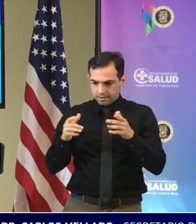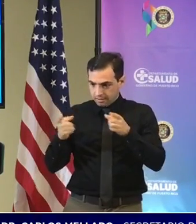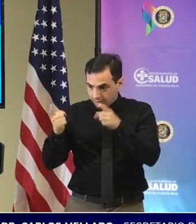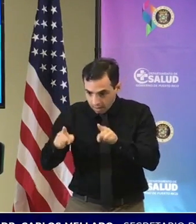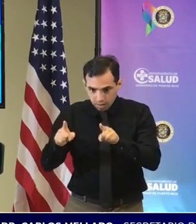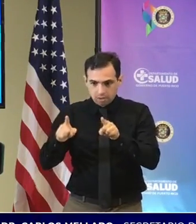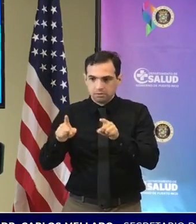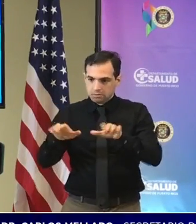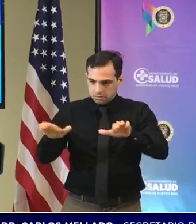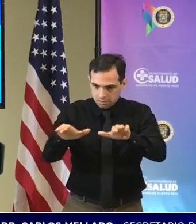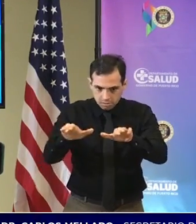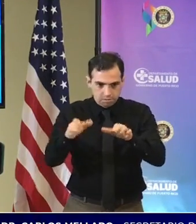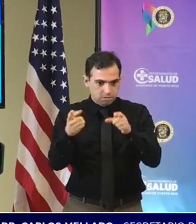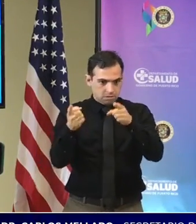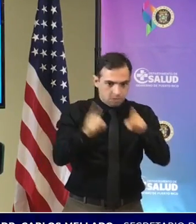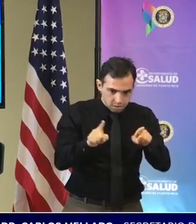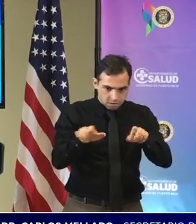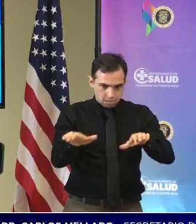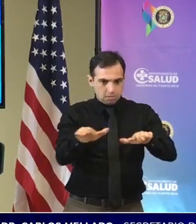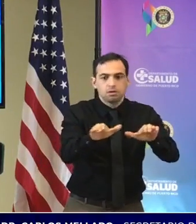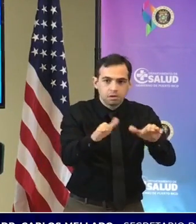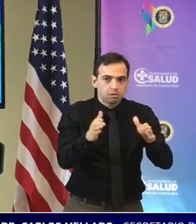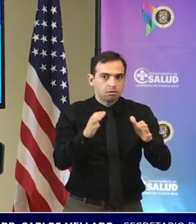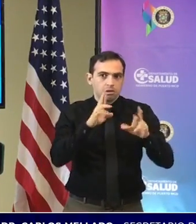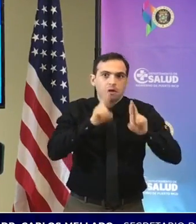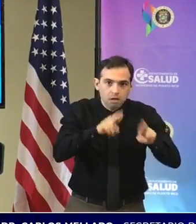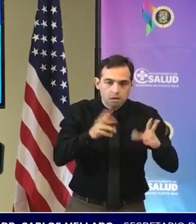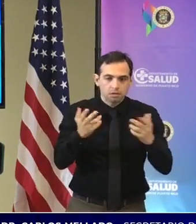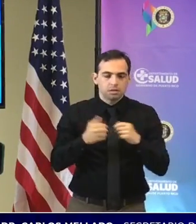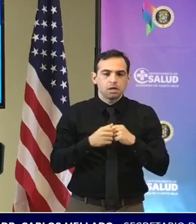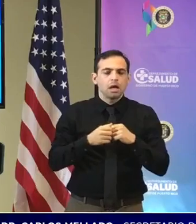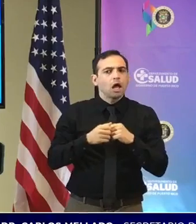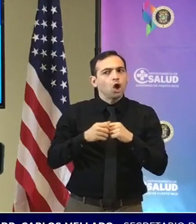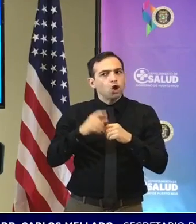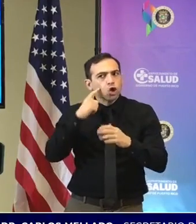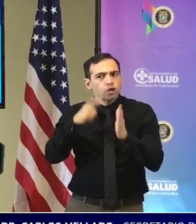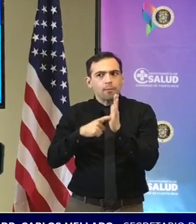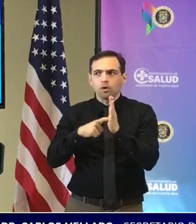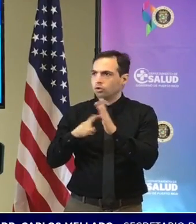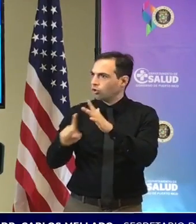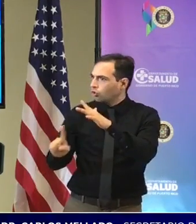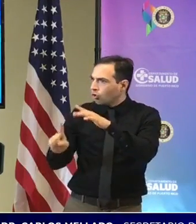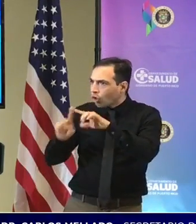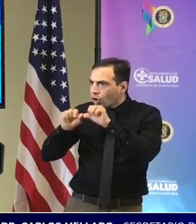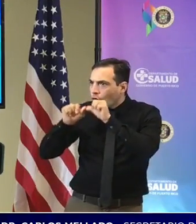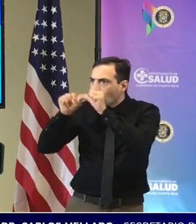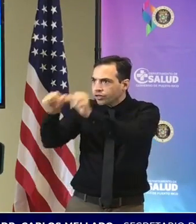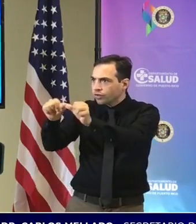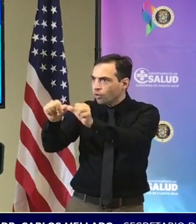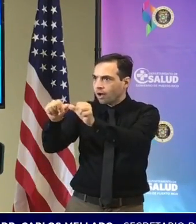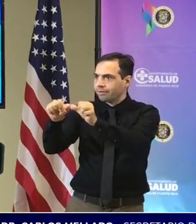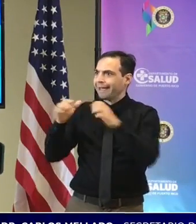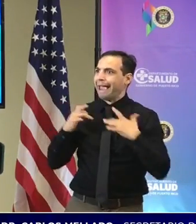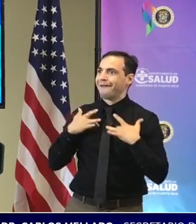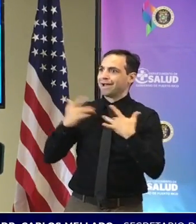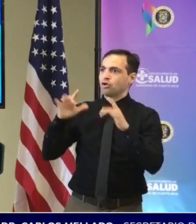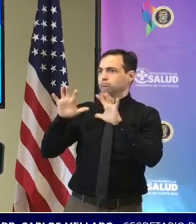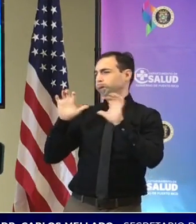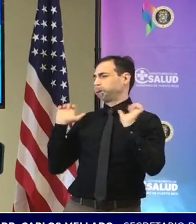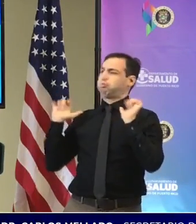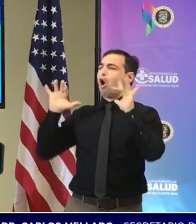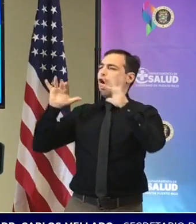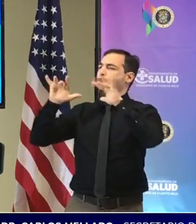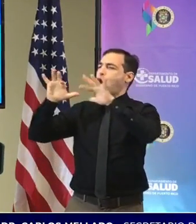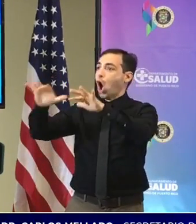y hemos visto como constantemente siguen saliendo casos de contagios de ese tipo de eventos sin embargo se